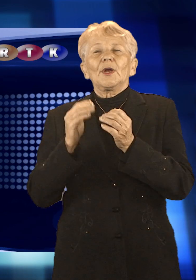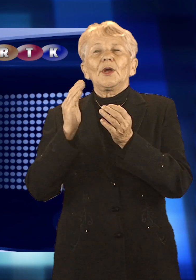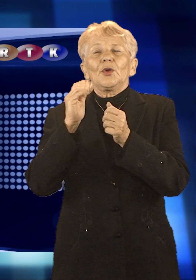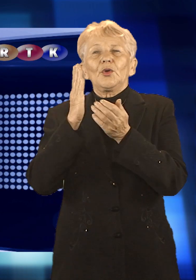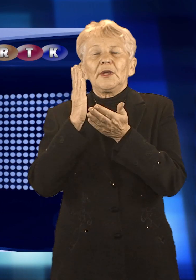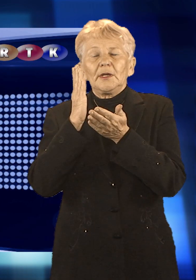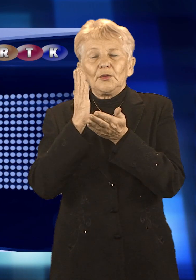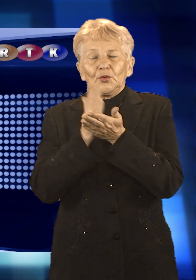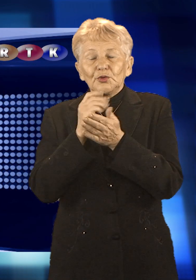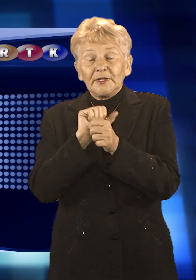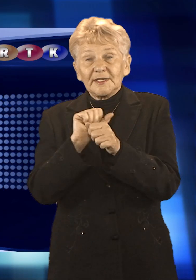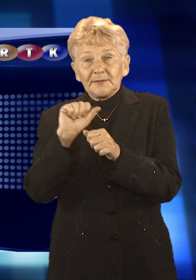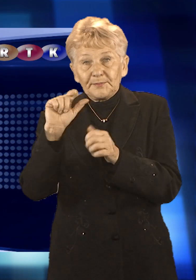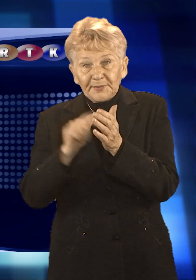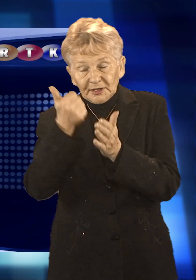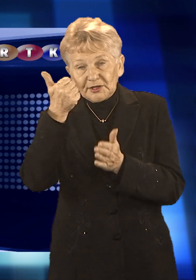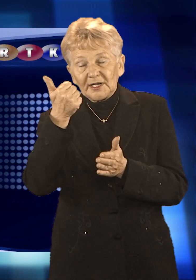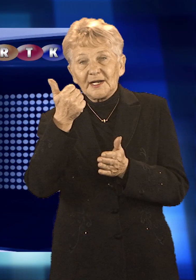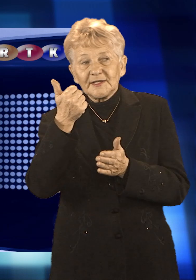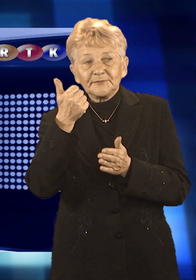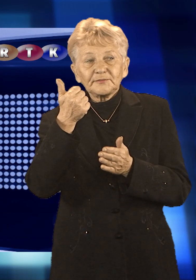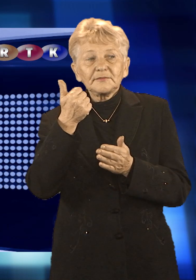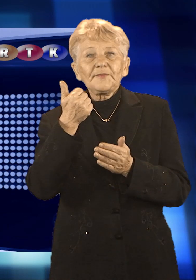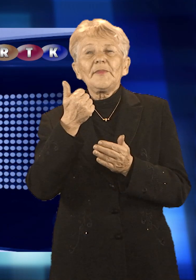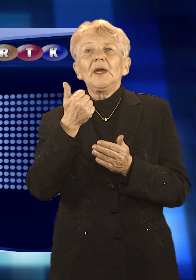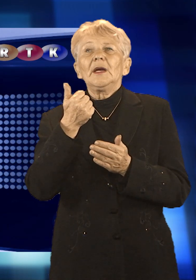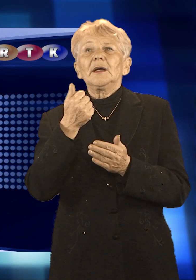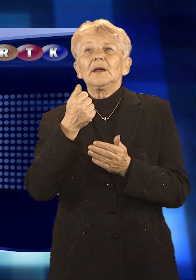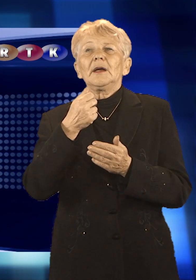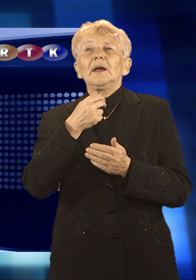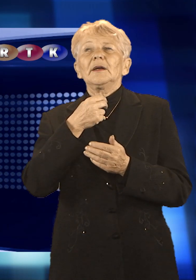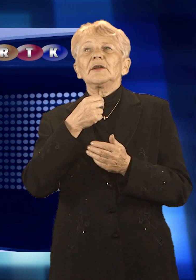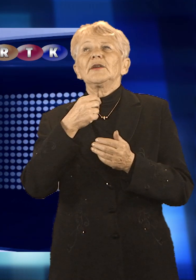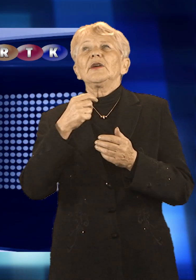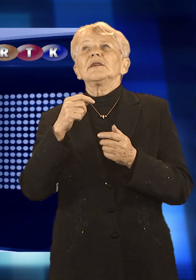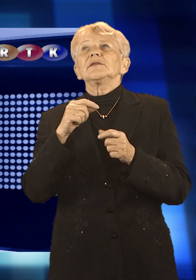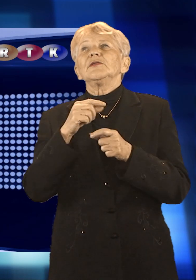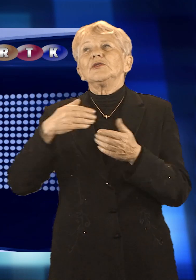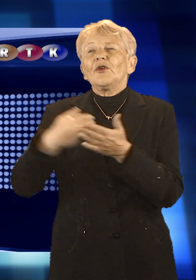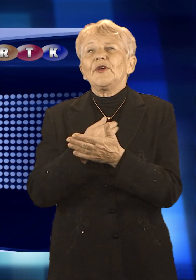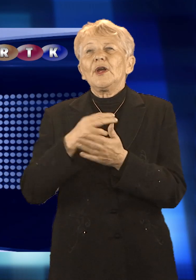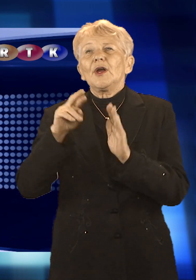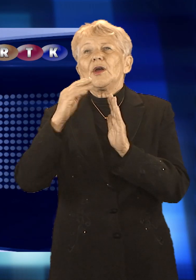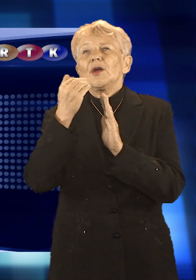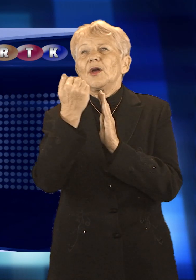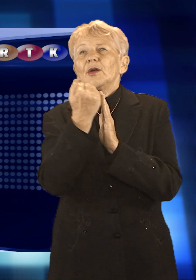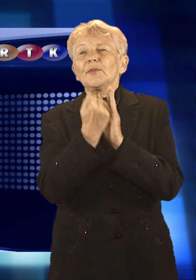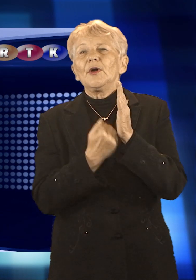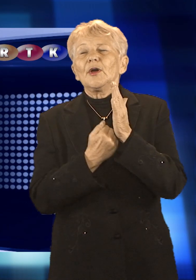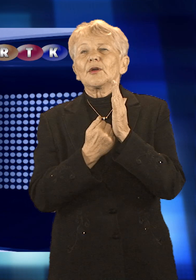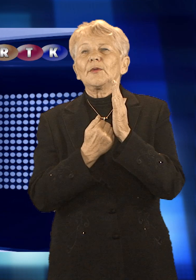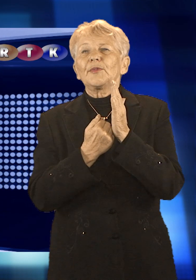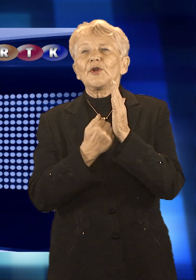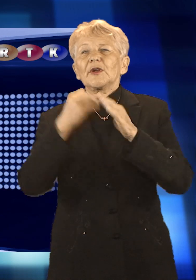Ruszyła pierwsza edycja Marszałkowskiego Budżetu Obywatelskiego. Mieszkańcy województwa śląskiego mogą zadecydować, które projekty